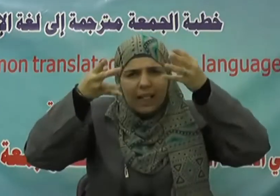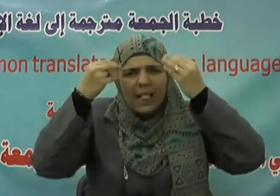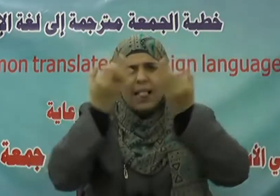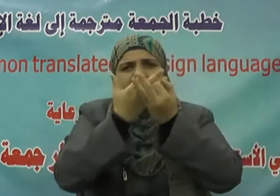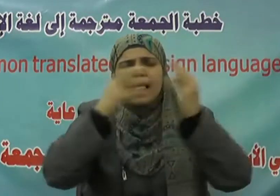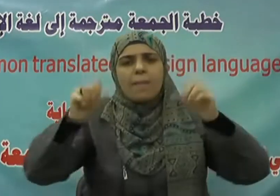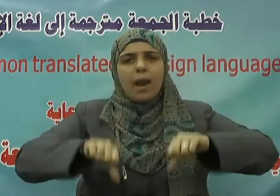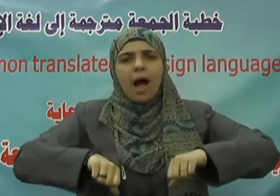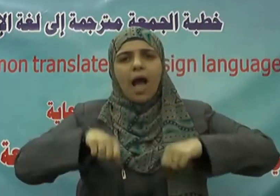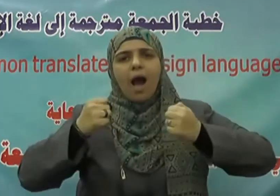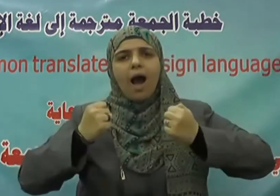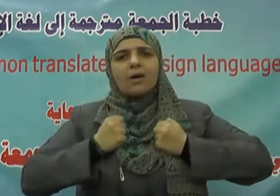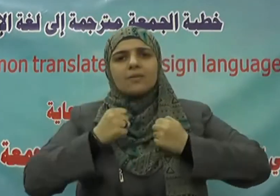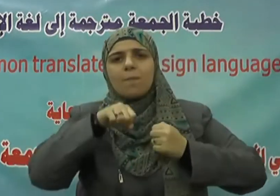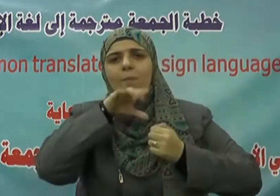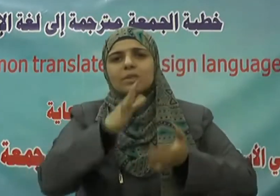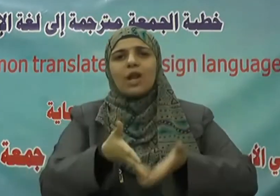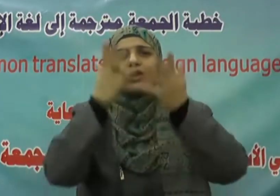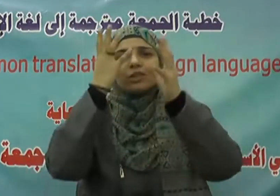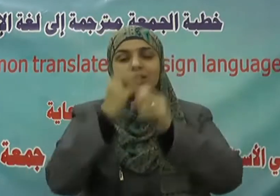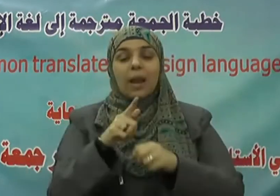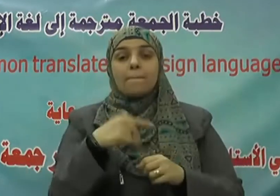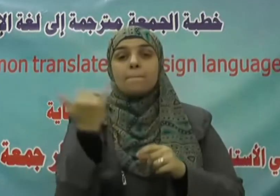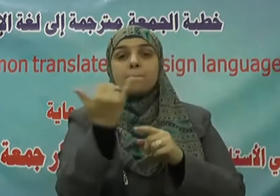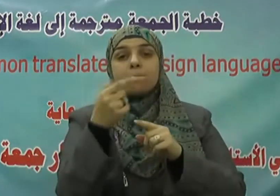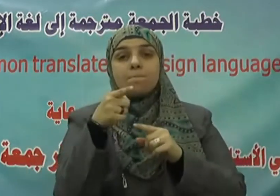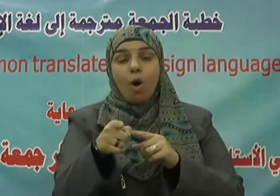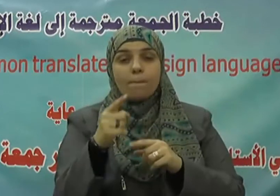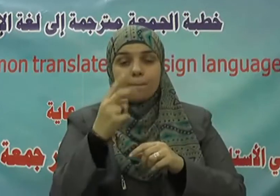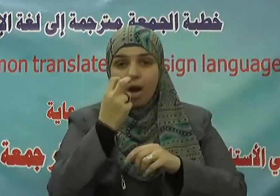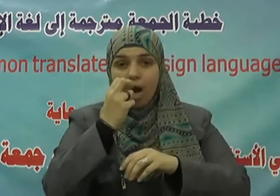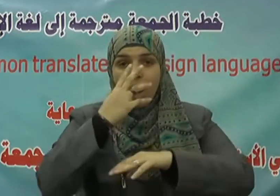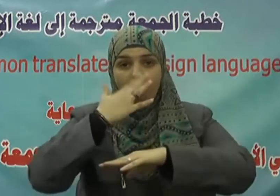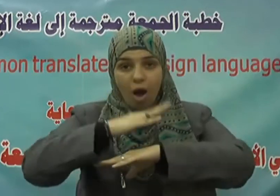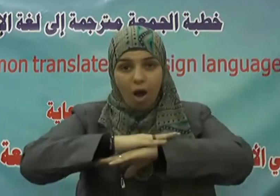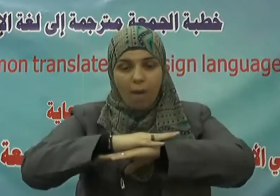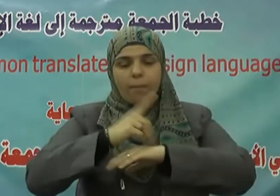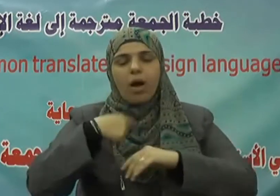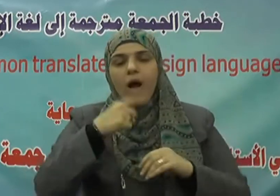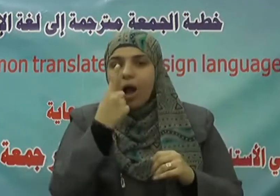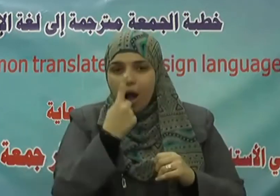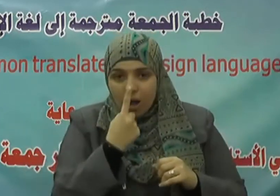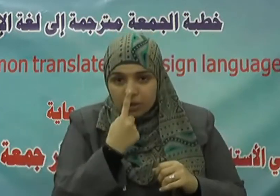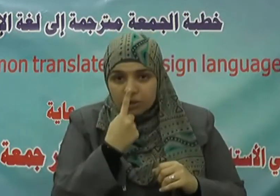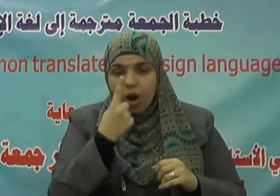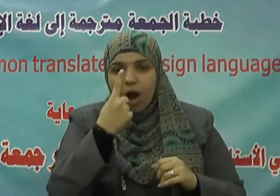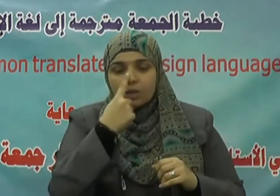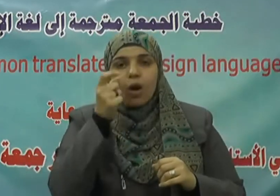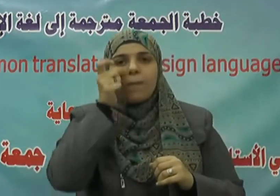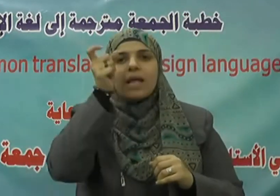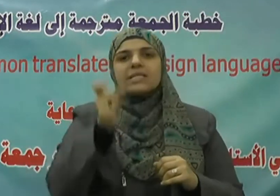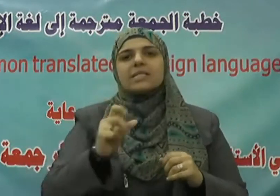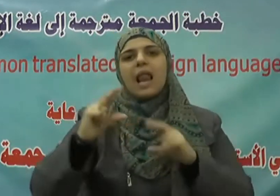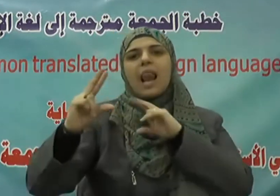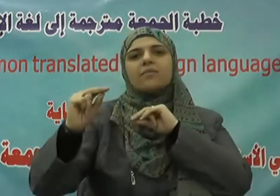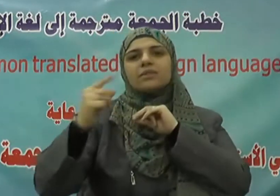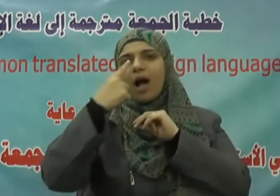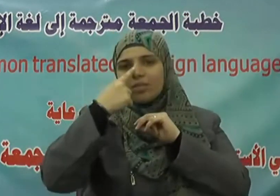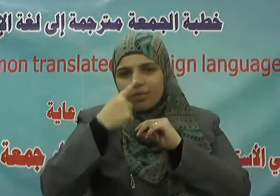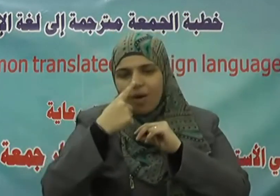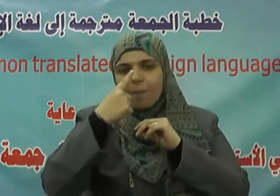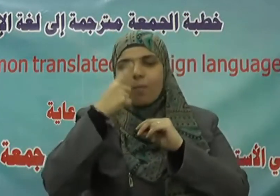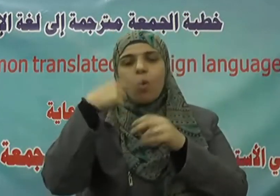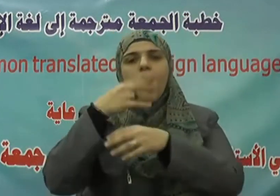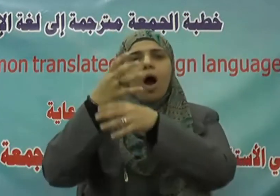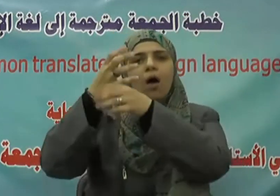ومن أهم القيم احترام آدمية الإنسان وحفظ